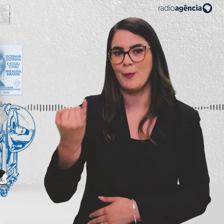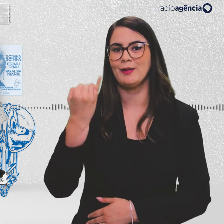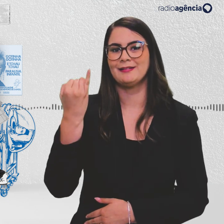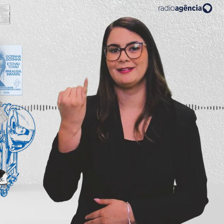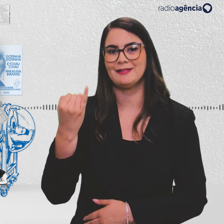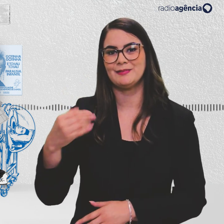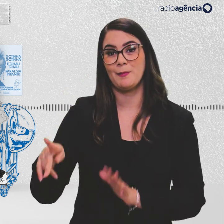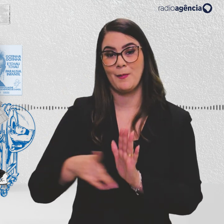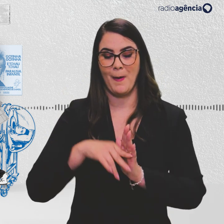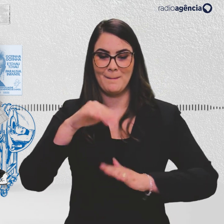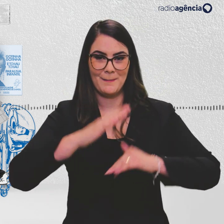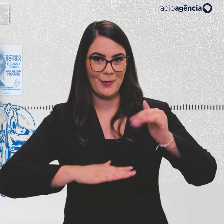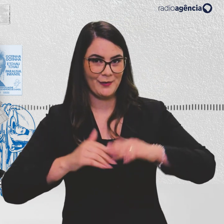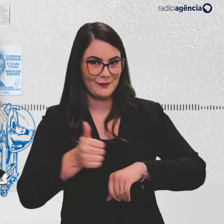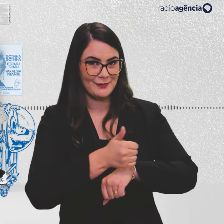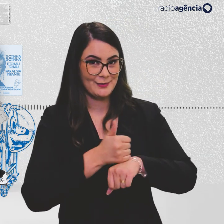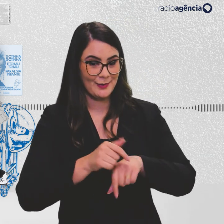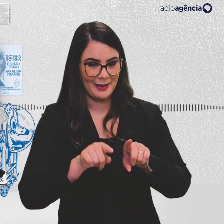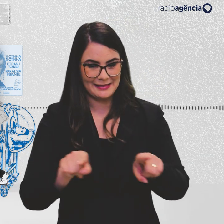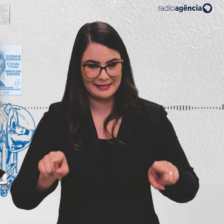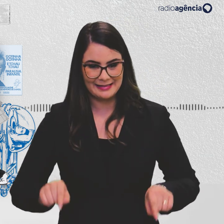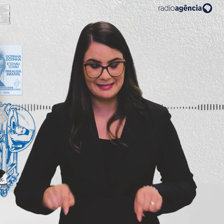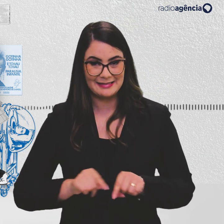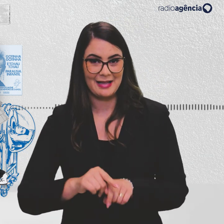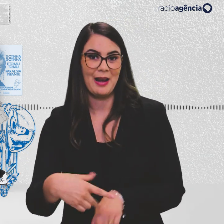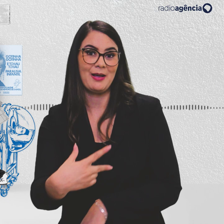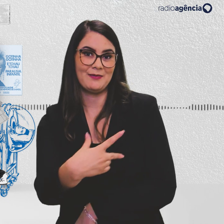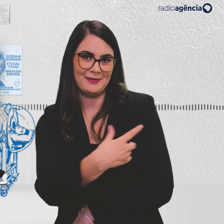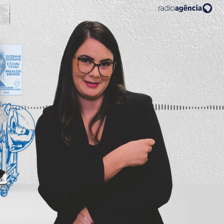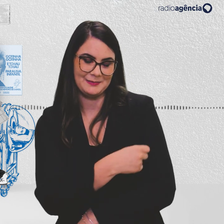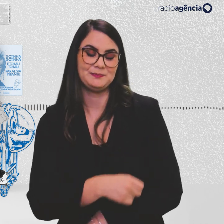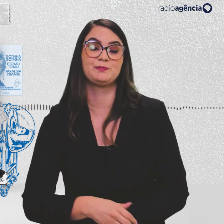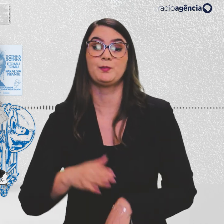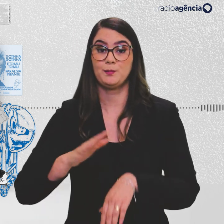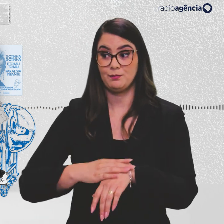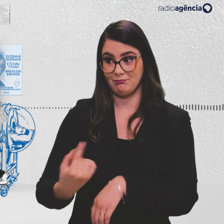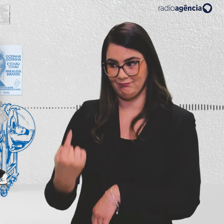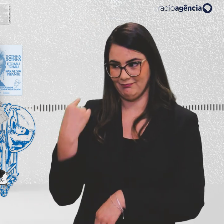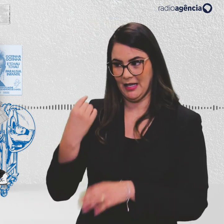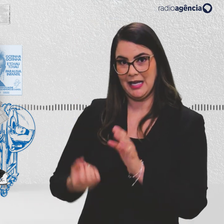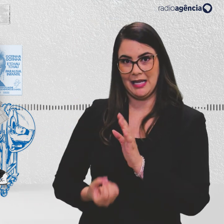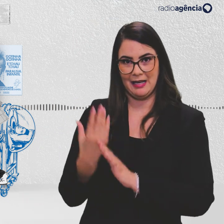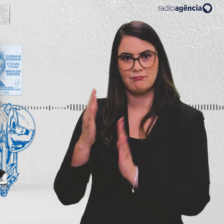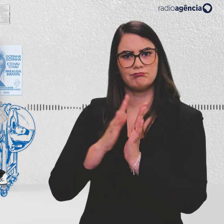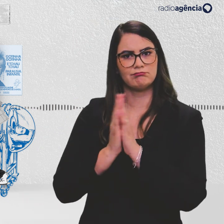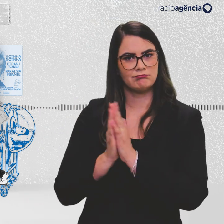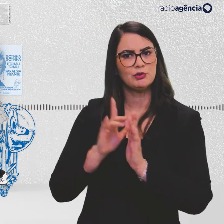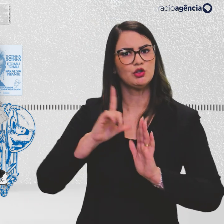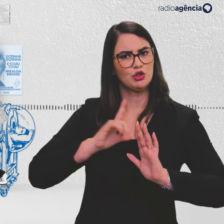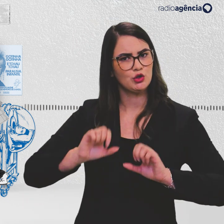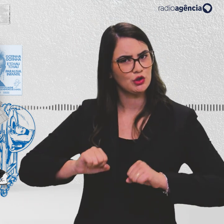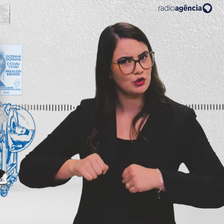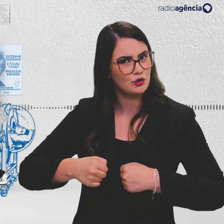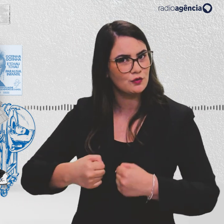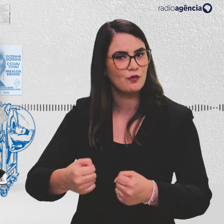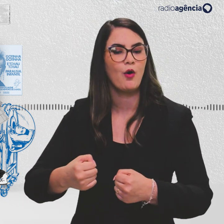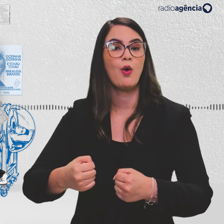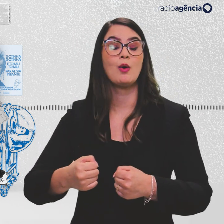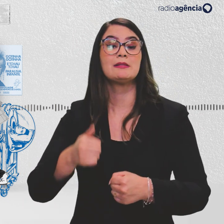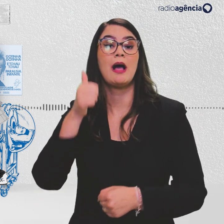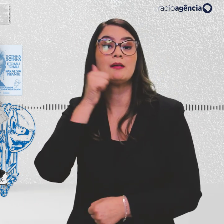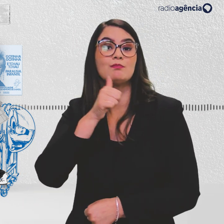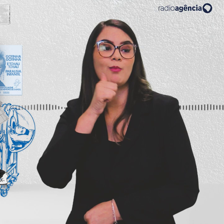A das profissionais das salas de vacina. Quando eu criei o personagem, eu percebi que havia um engajamento muito grande das